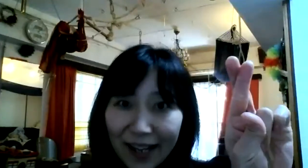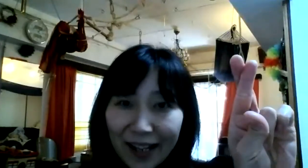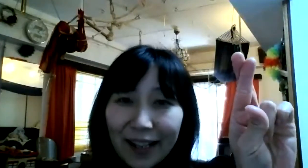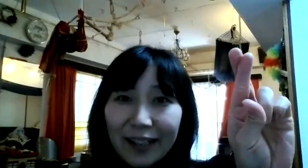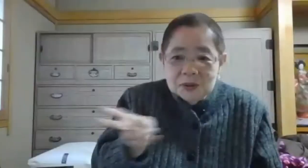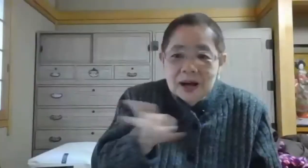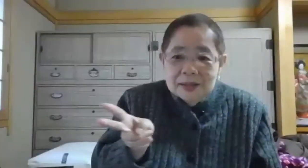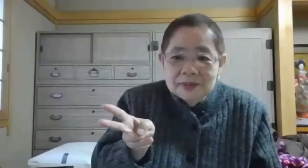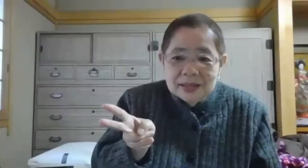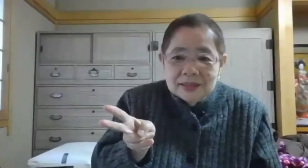ちょっと外側に向けてください